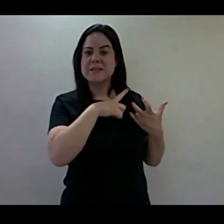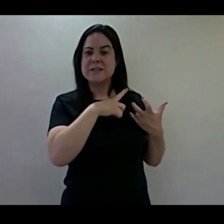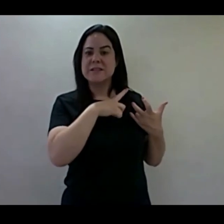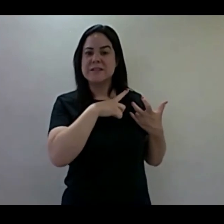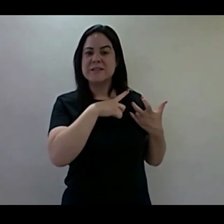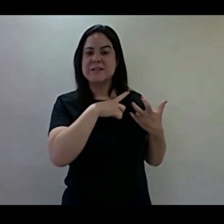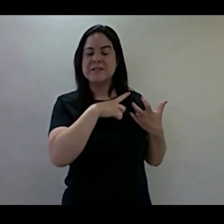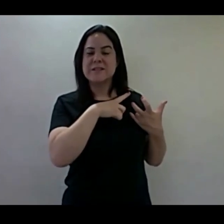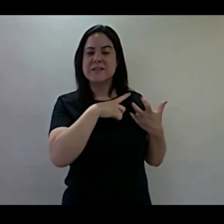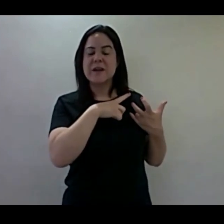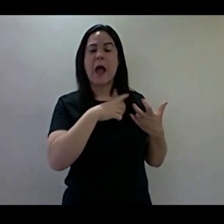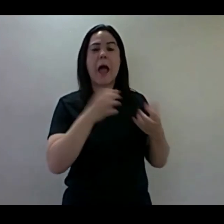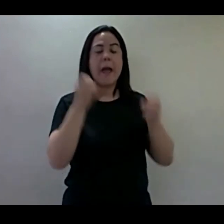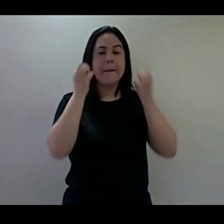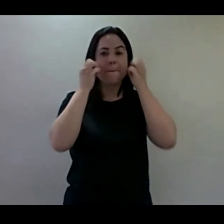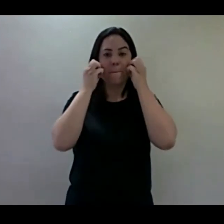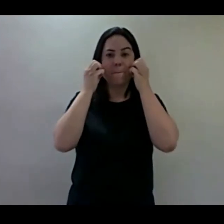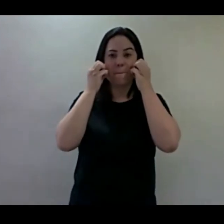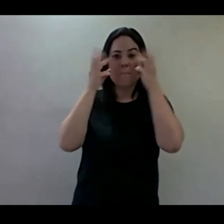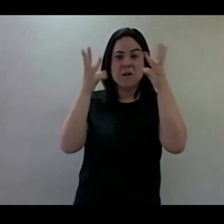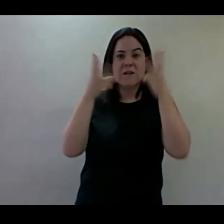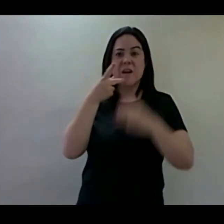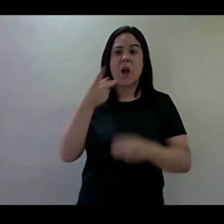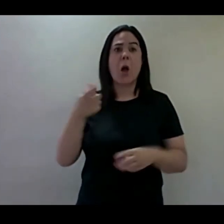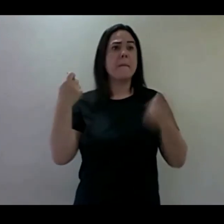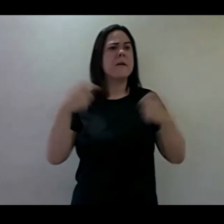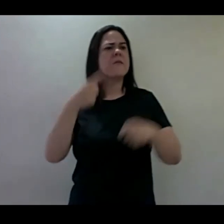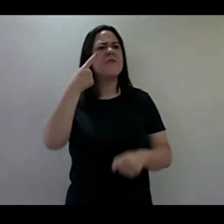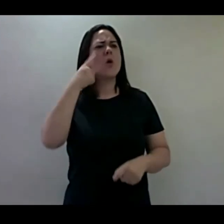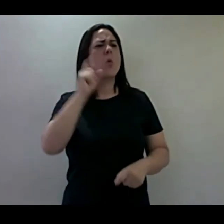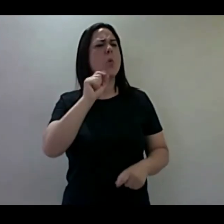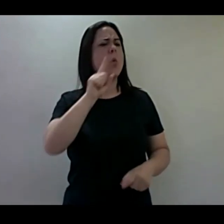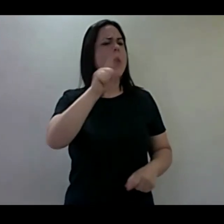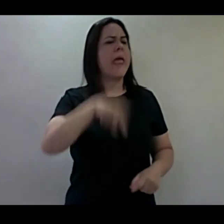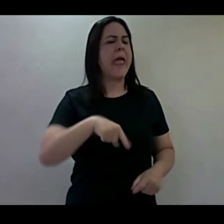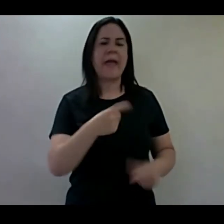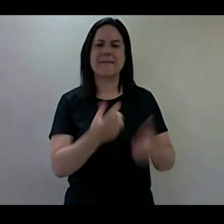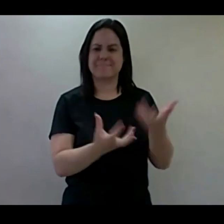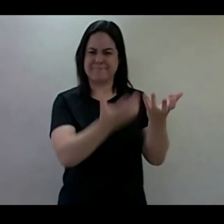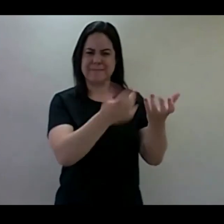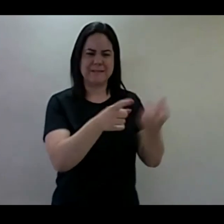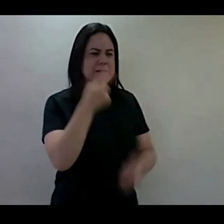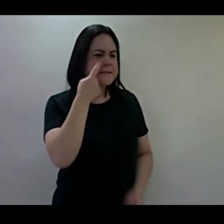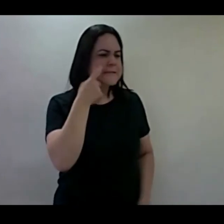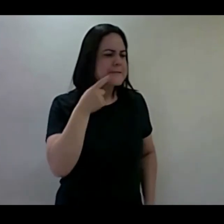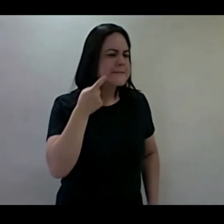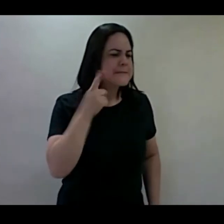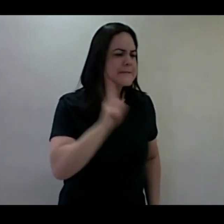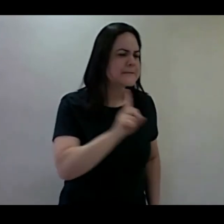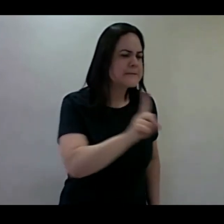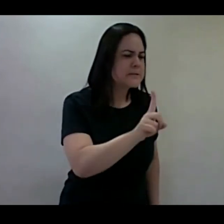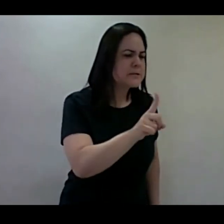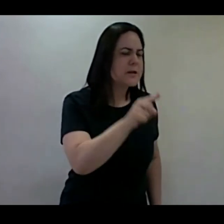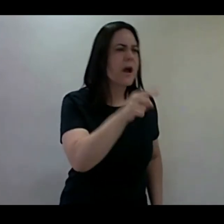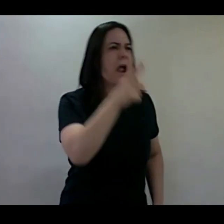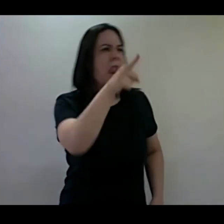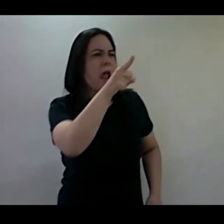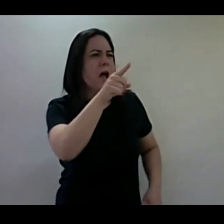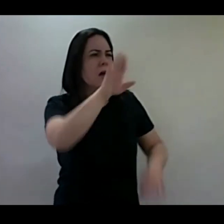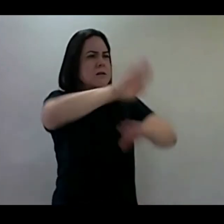Moisés falou, tem que ir lá ver aquele negócio. E ele vai. Ele vai até a montanha. Quando ele chega perto, ele